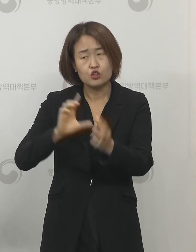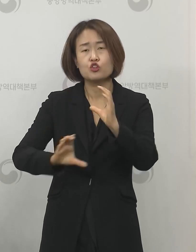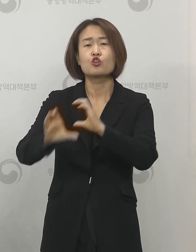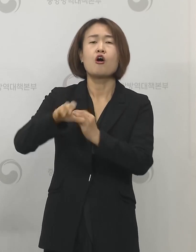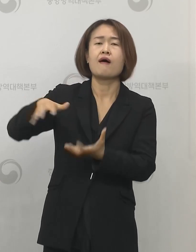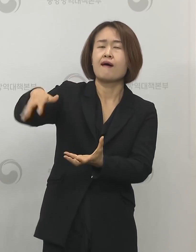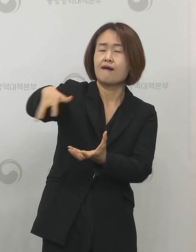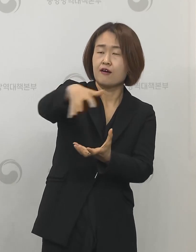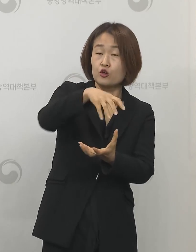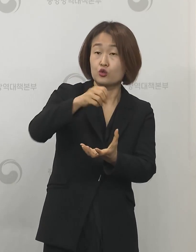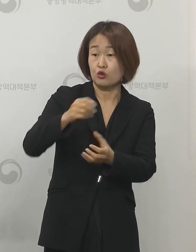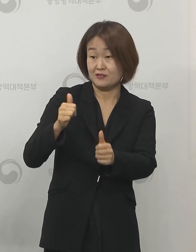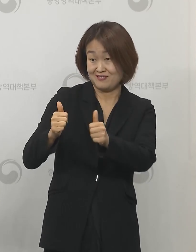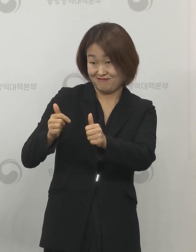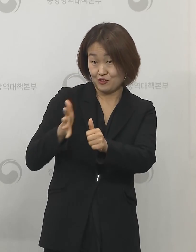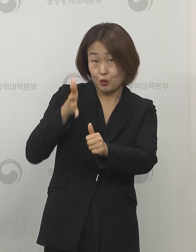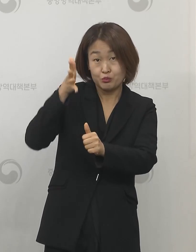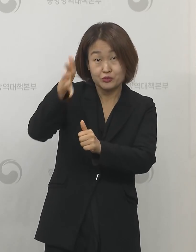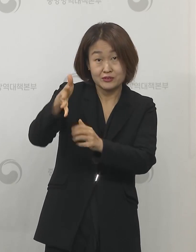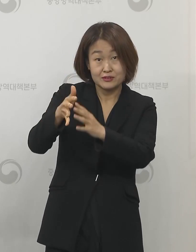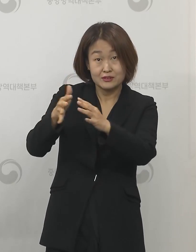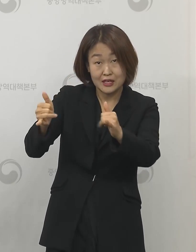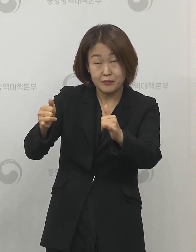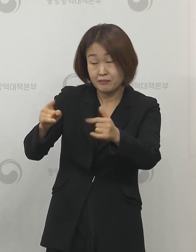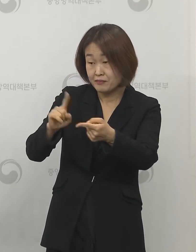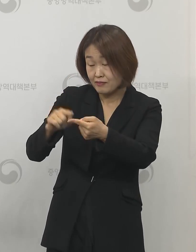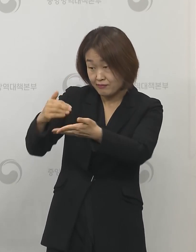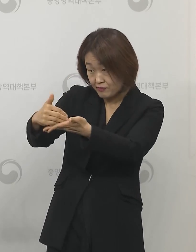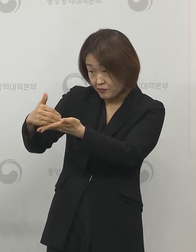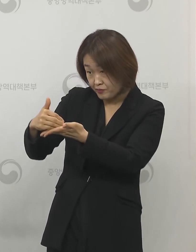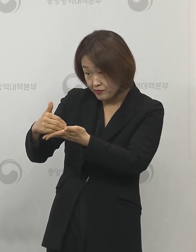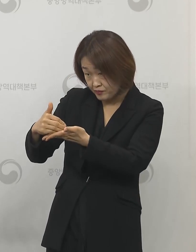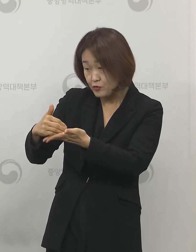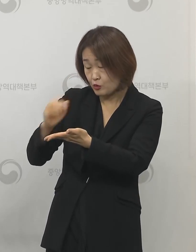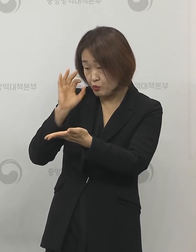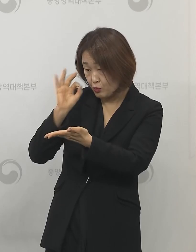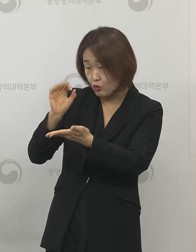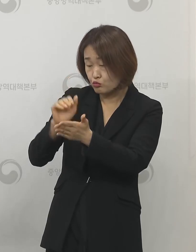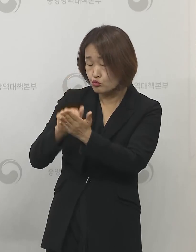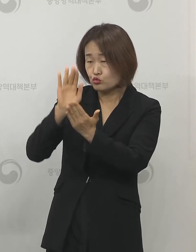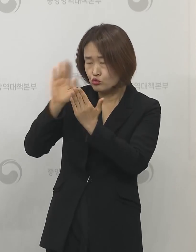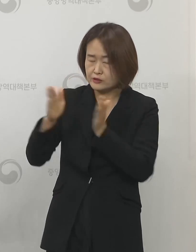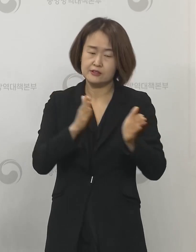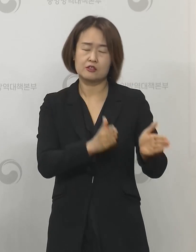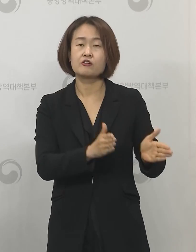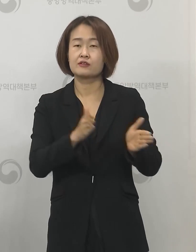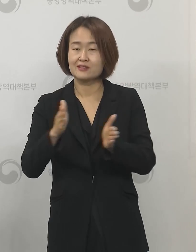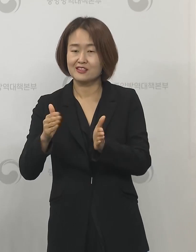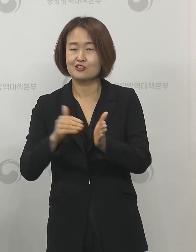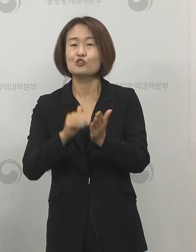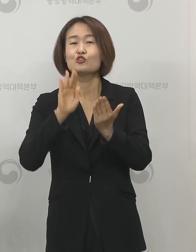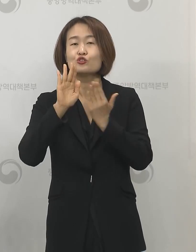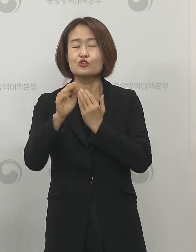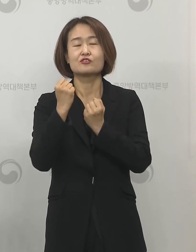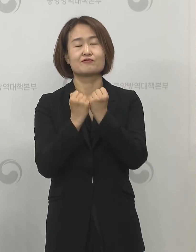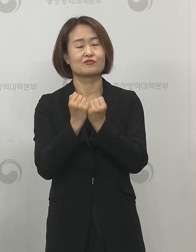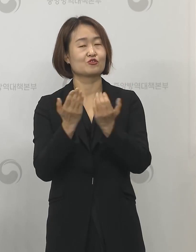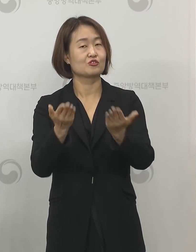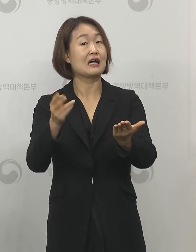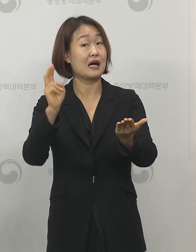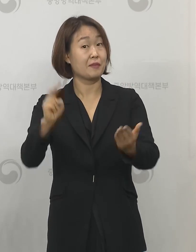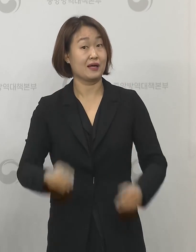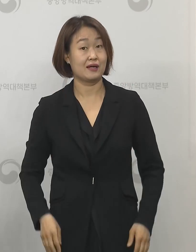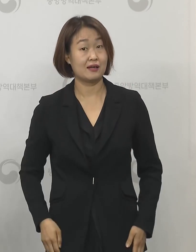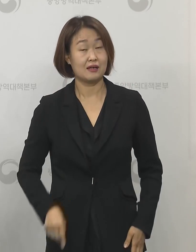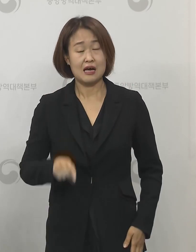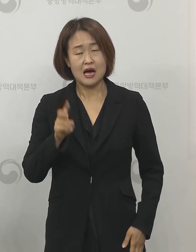임상 전문가들의 의견들을 거쳐서 정리가 되면 좀 말씀드릴 수 있을 것 같습니다 이 부분은